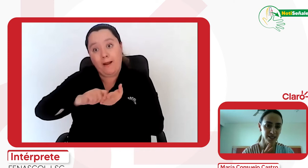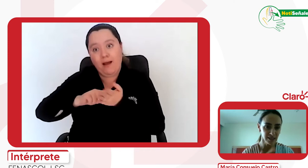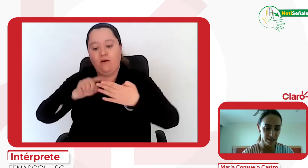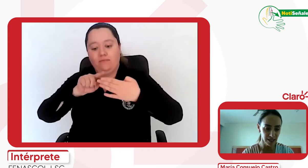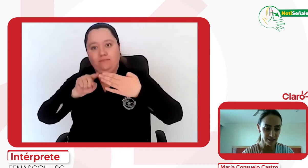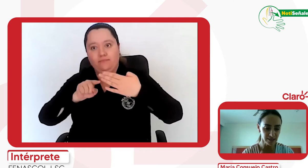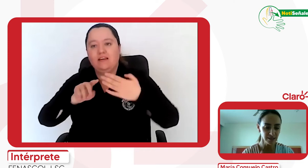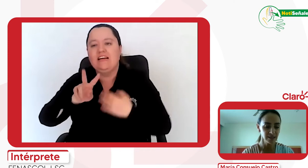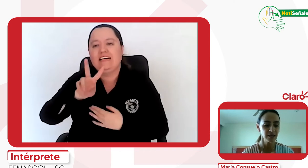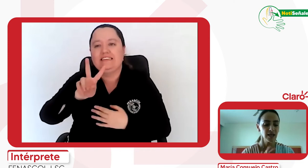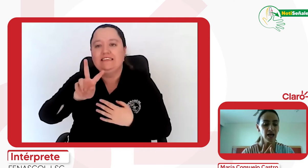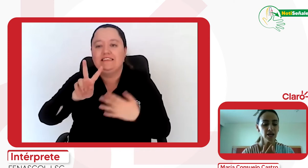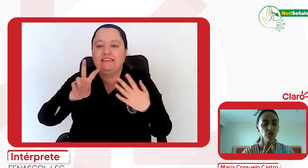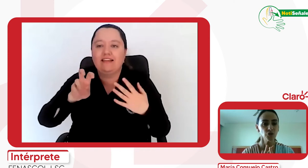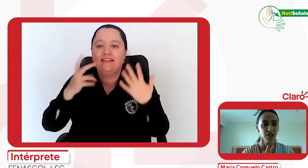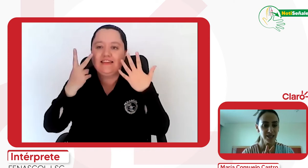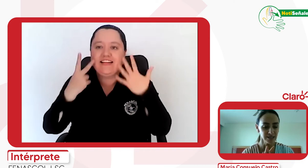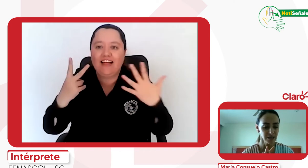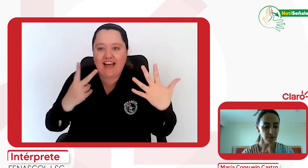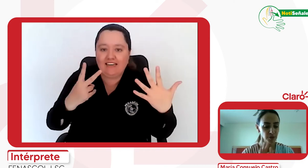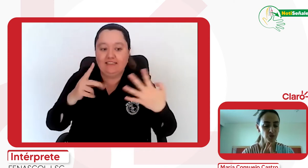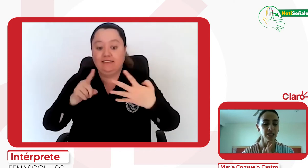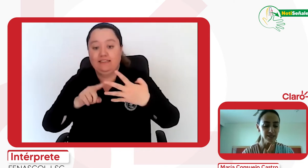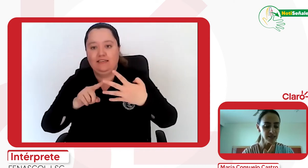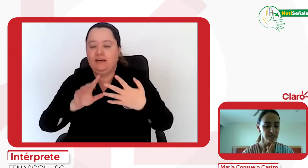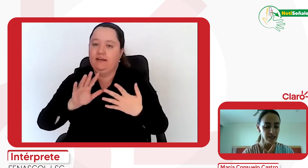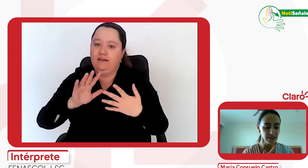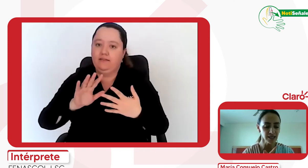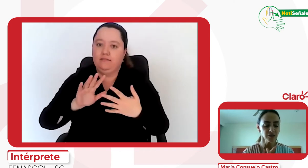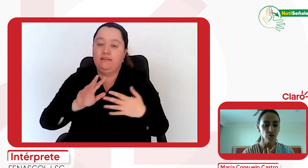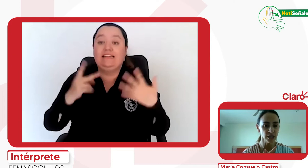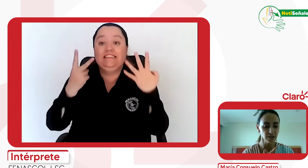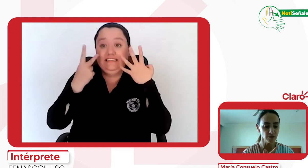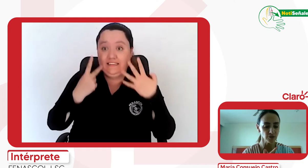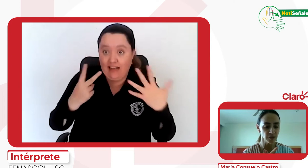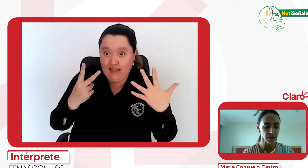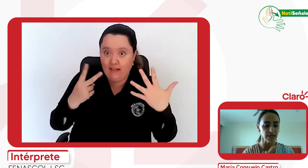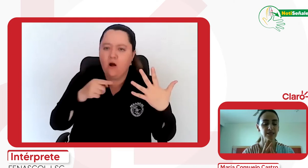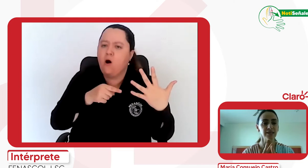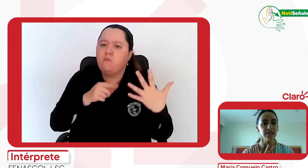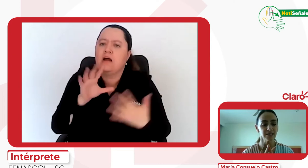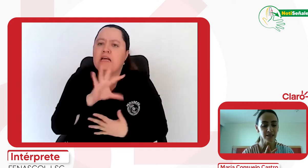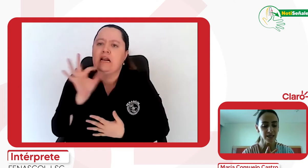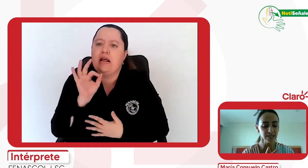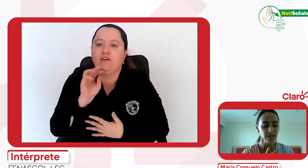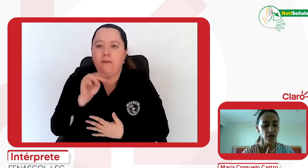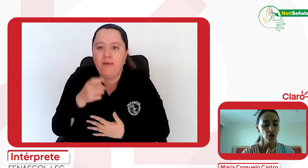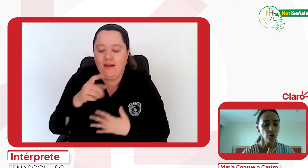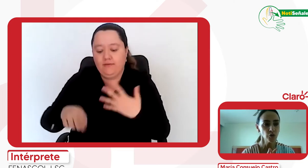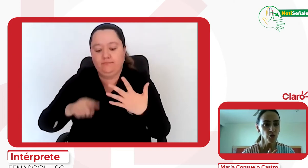siete días, hay otro de quince, perdón, de siete días con quinientos megas, de quince días con uno